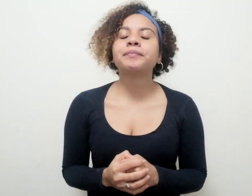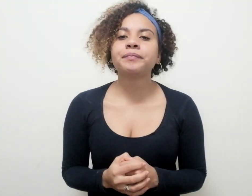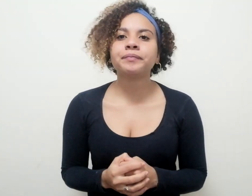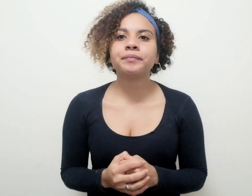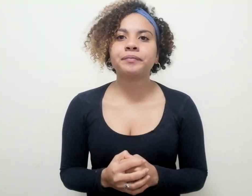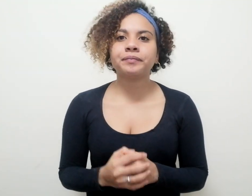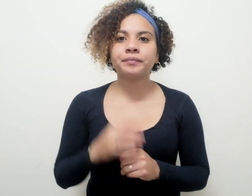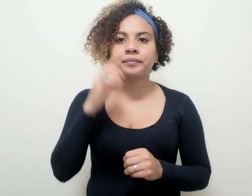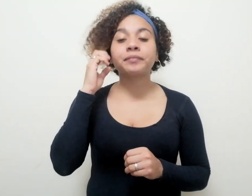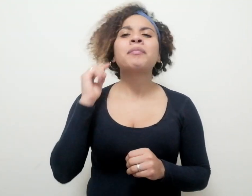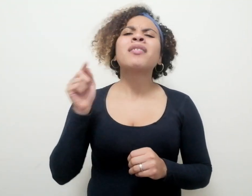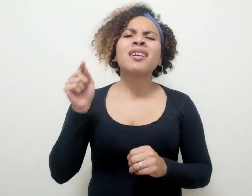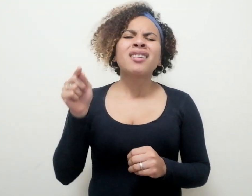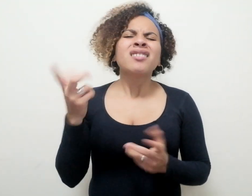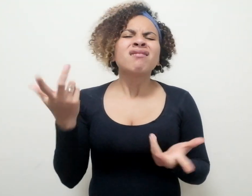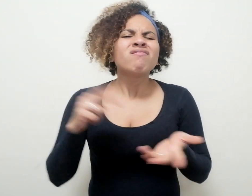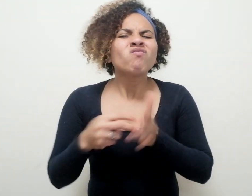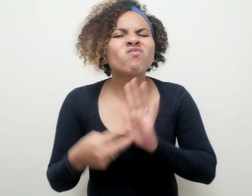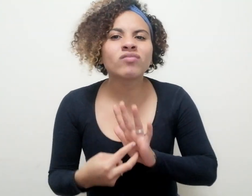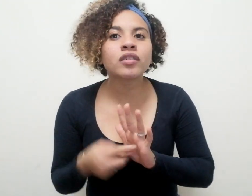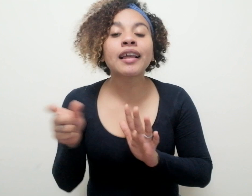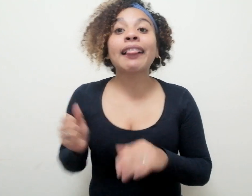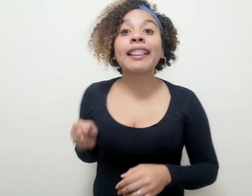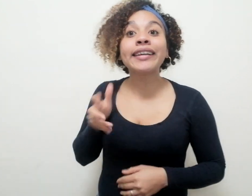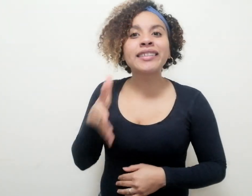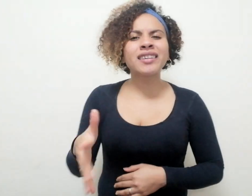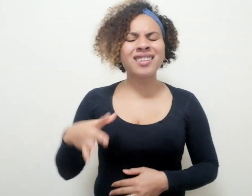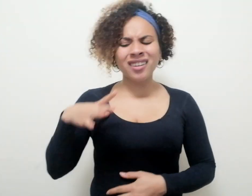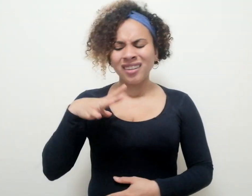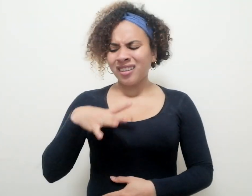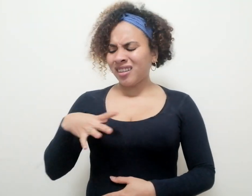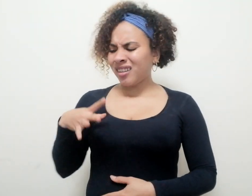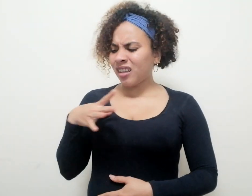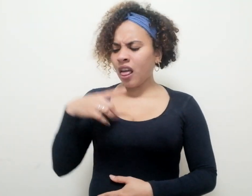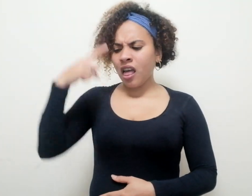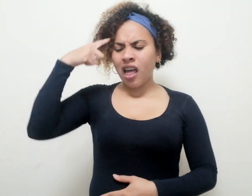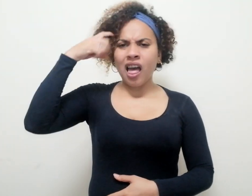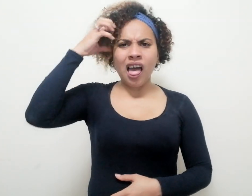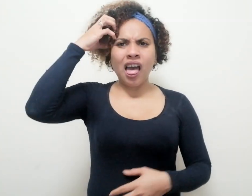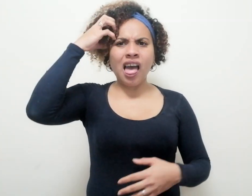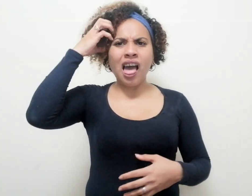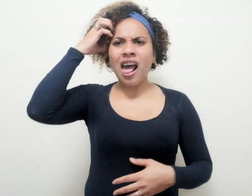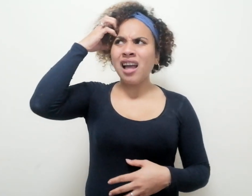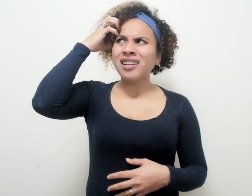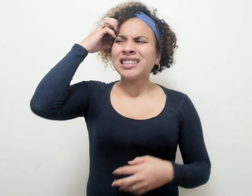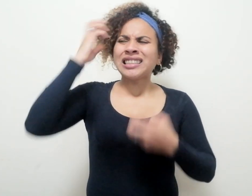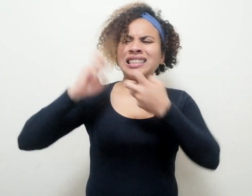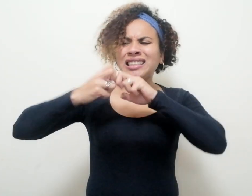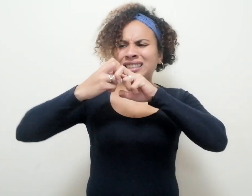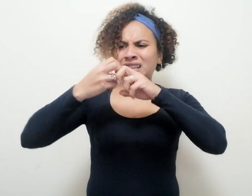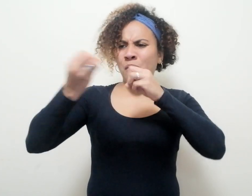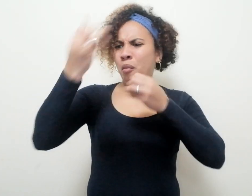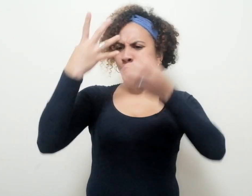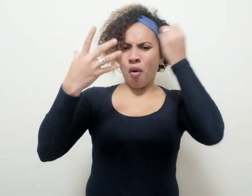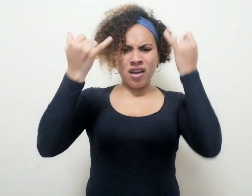Y en pocas palabras describe la incomodidad que sufre nuestra mente ante el conflicto de ideas opuestas